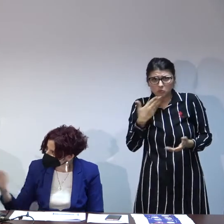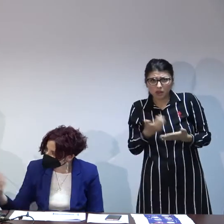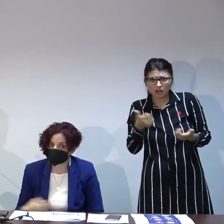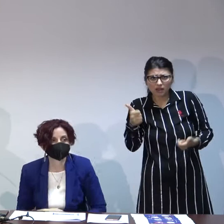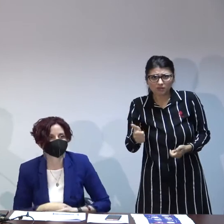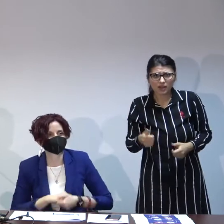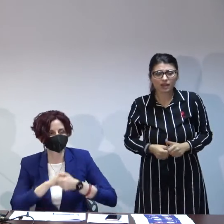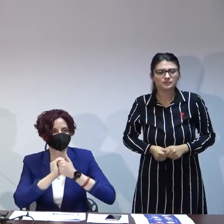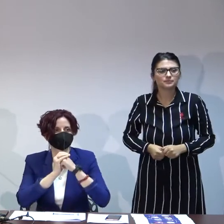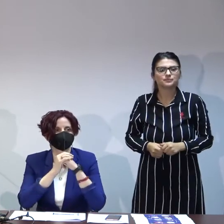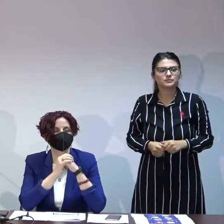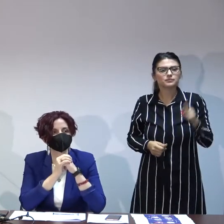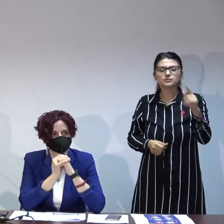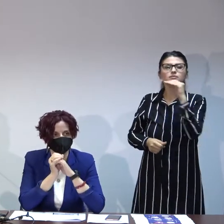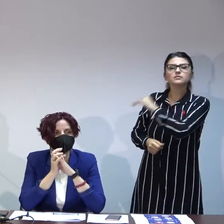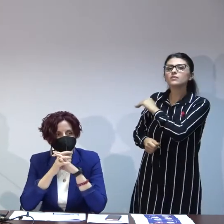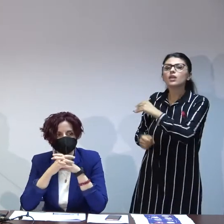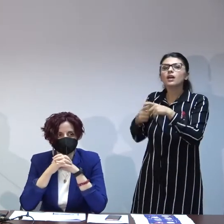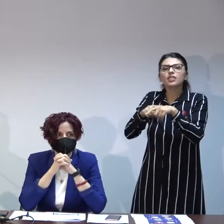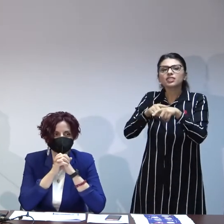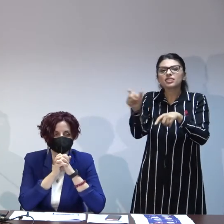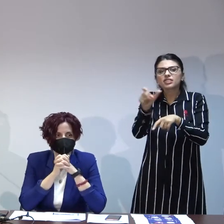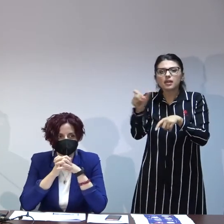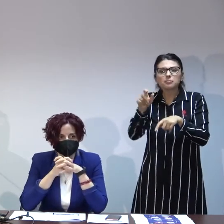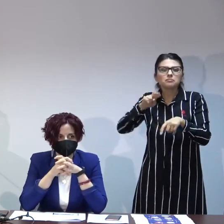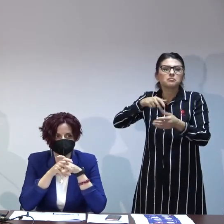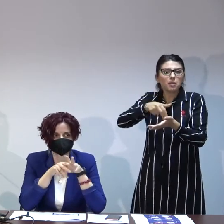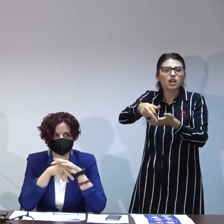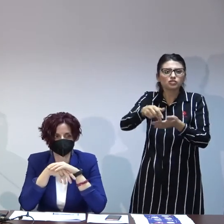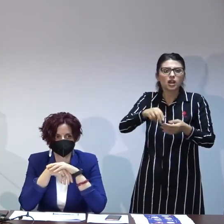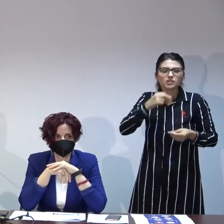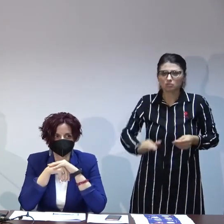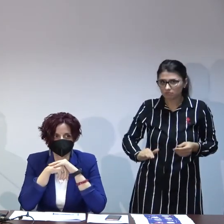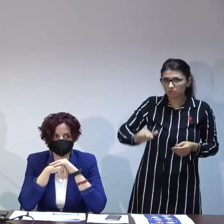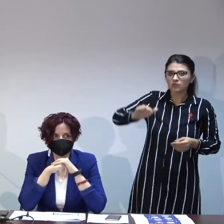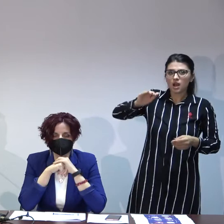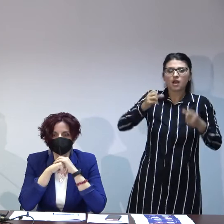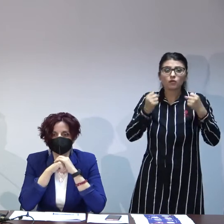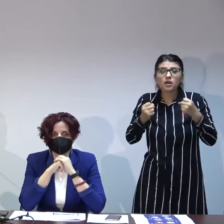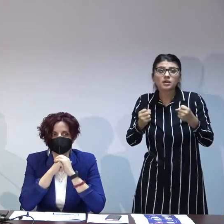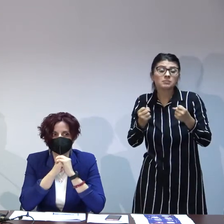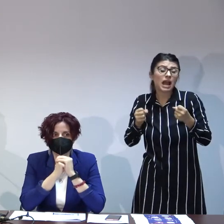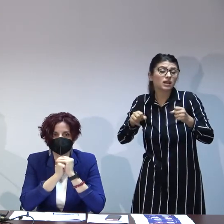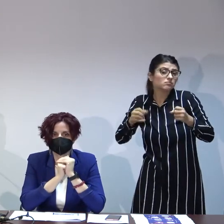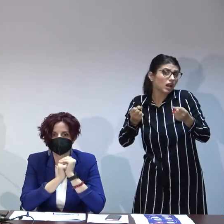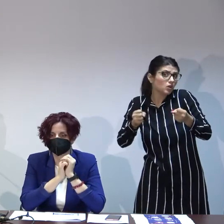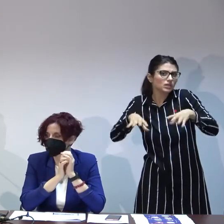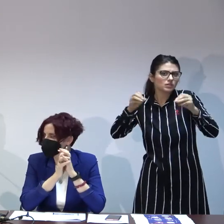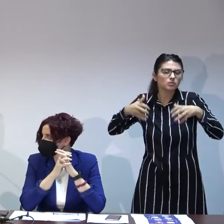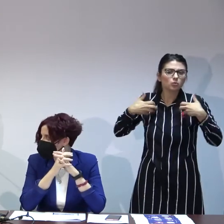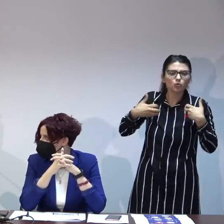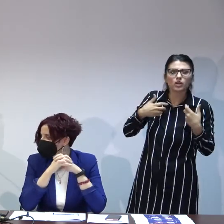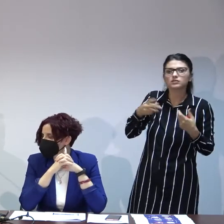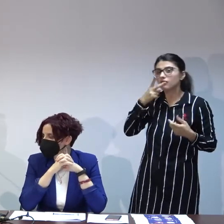cât merg părinții mai mult în tipar el cu atât mai grău să știoasească o bucurie sau de acasă da